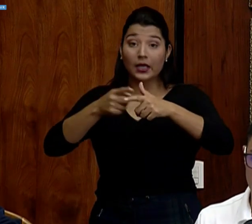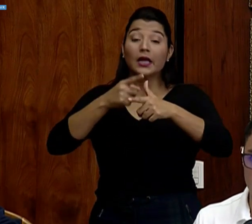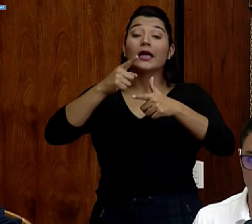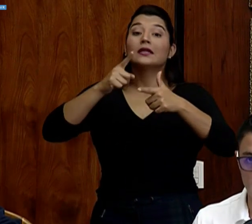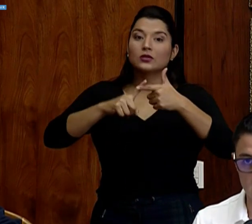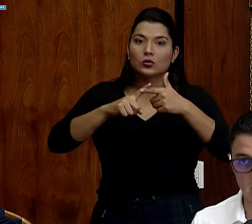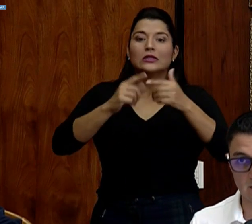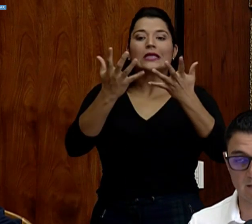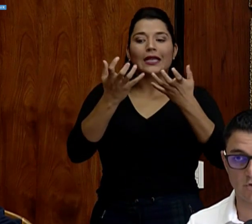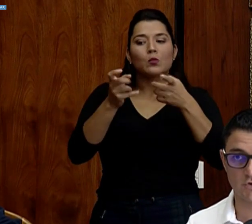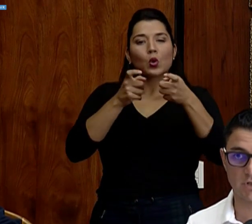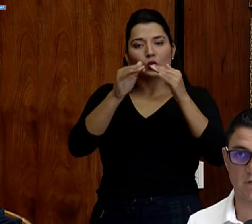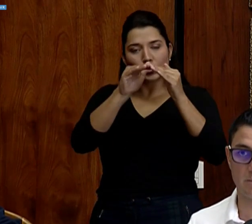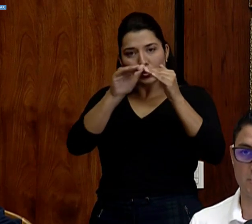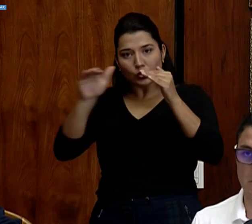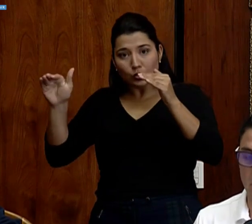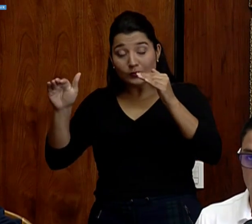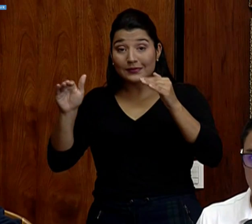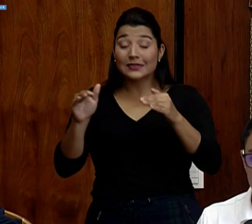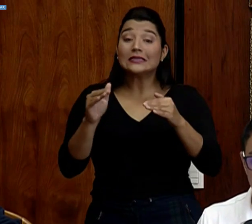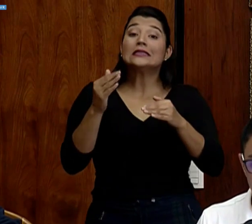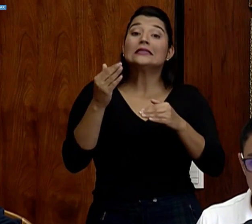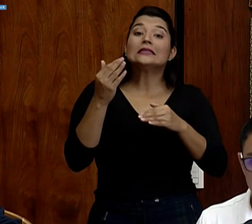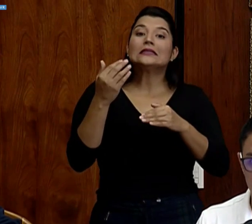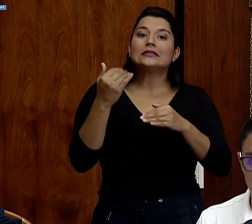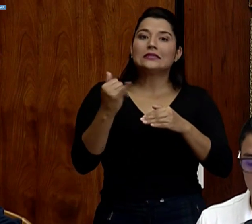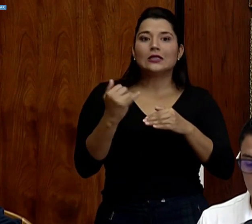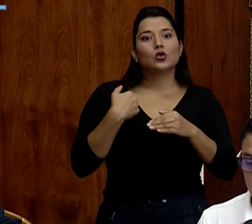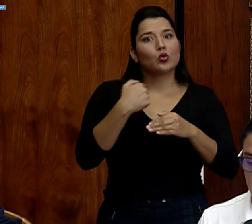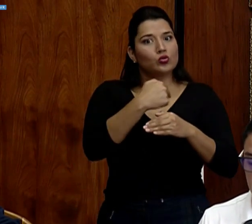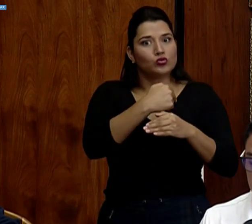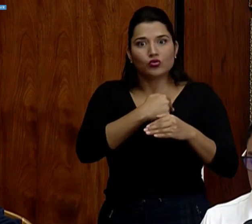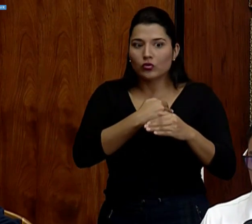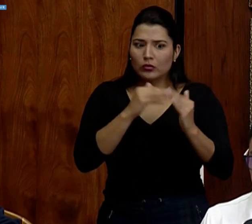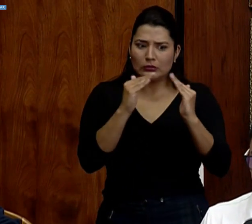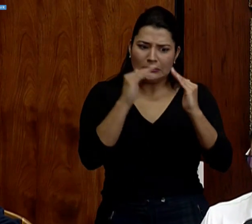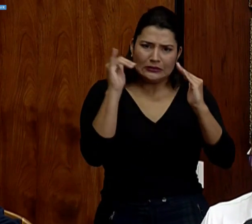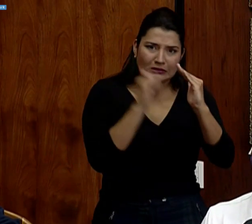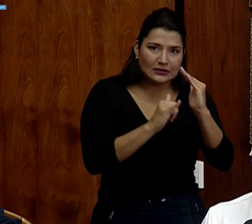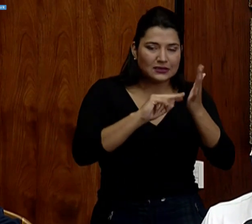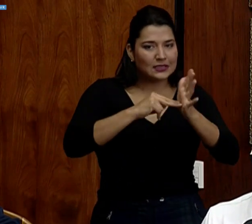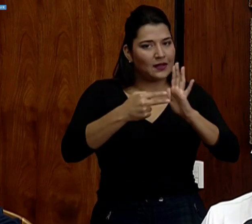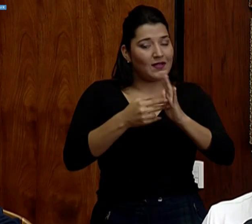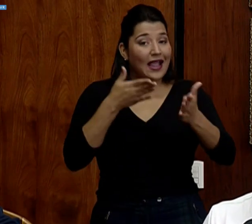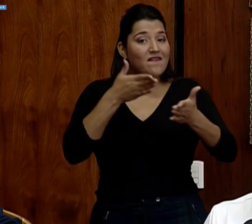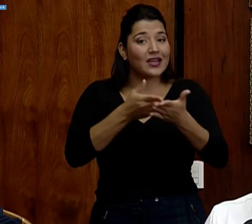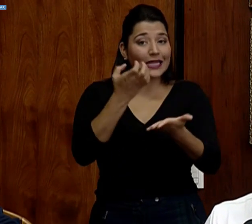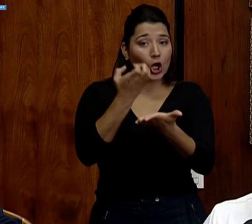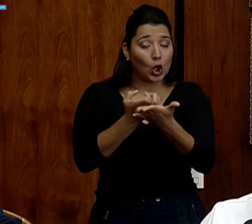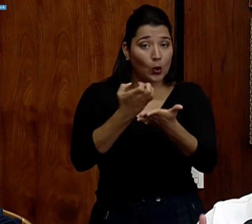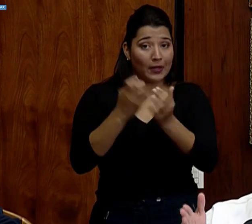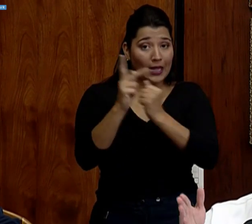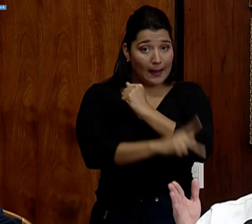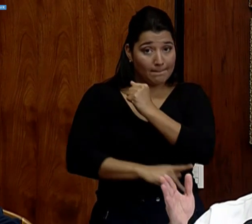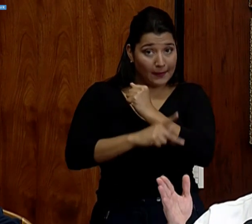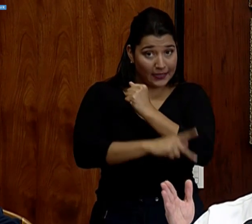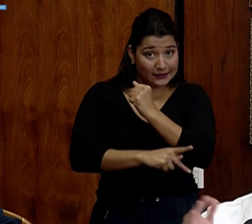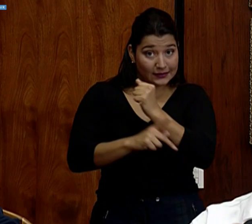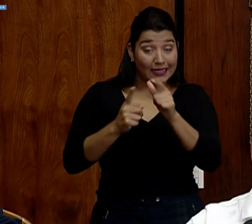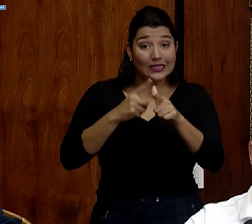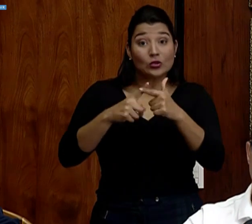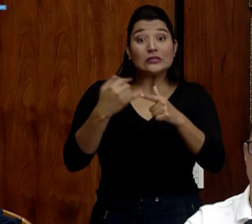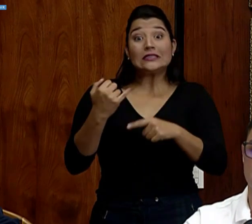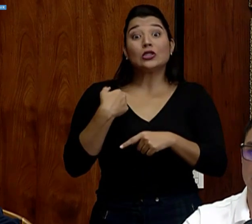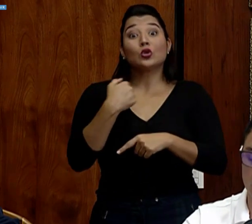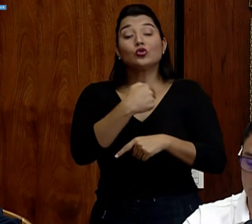además de que todas las semanas que lo sostengamos va a empobrecer mucho al país, quitamos esas medidas y la curva se va a presentar